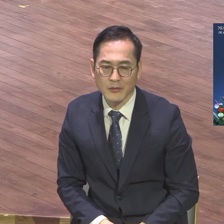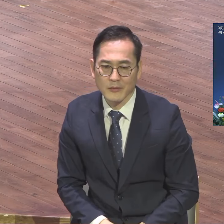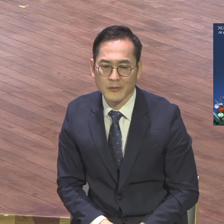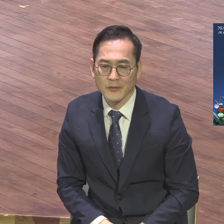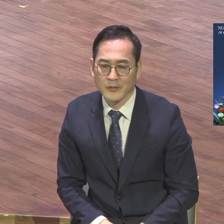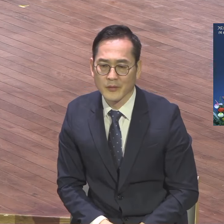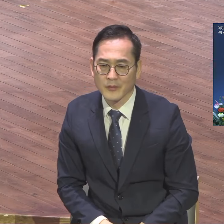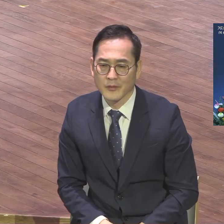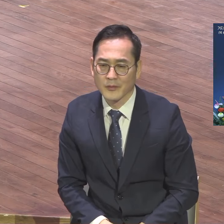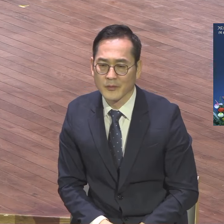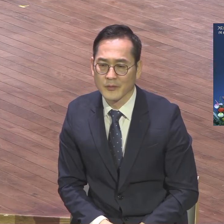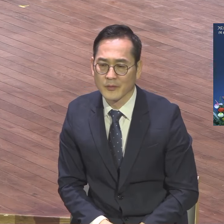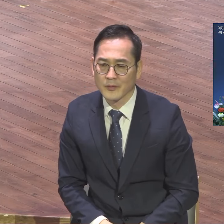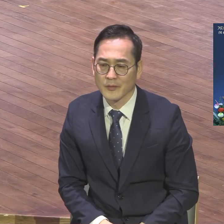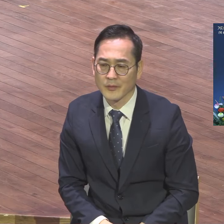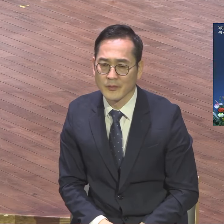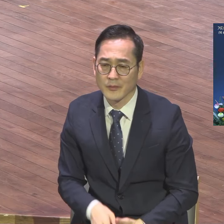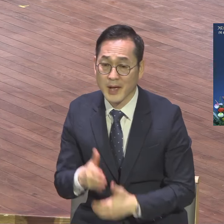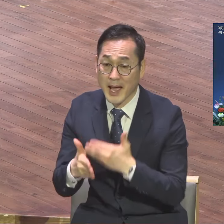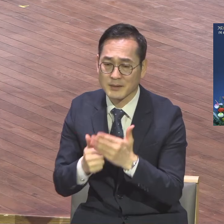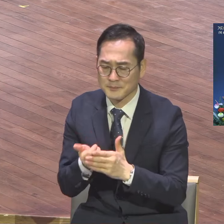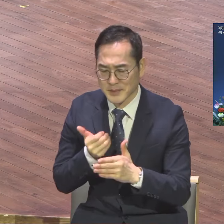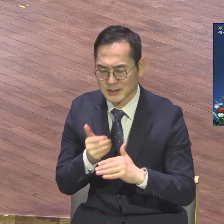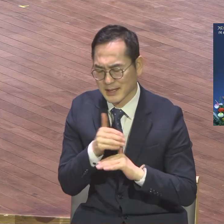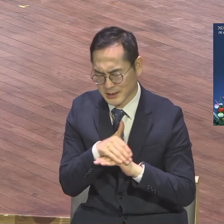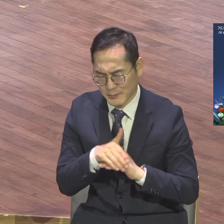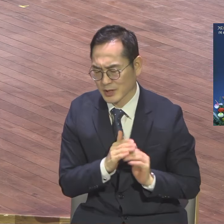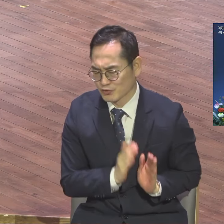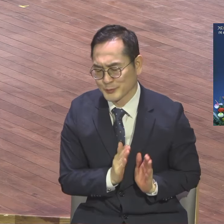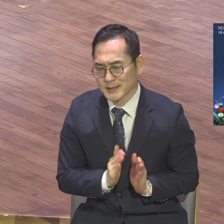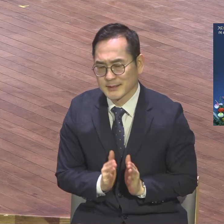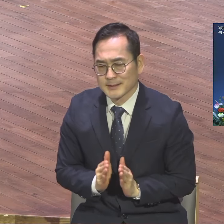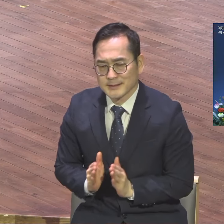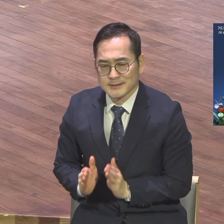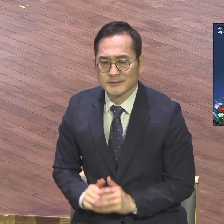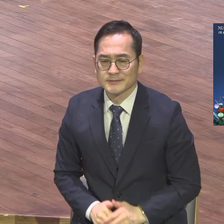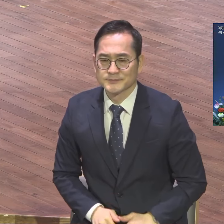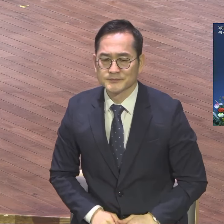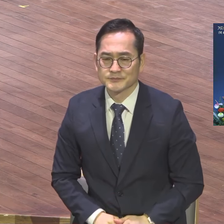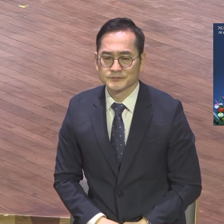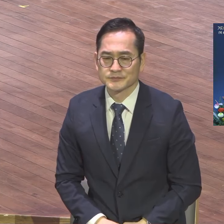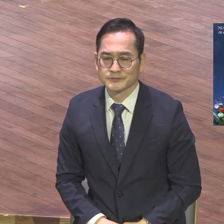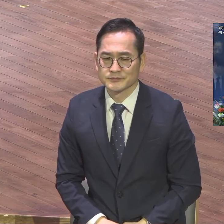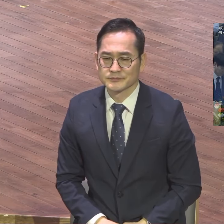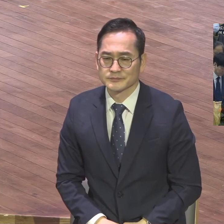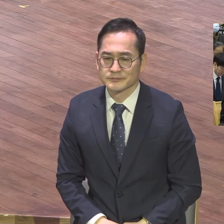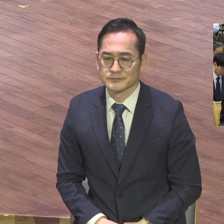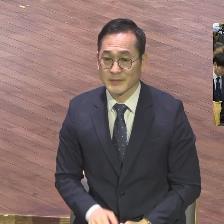하나님이 다 준비해 놓으시고 우리 하나마무대 집중과 도전 요게